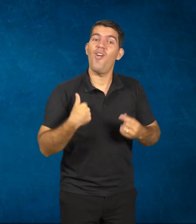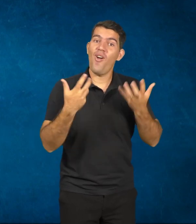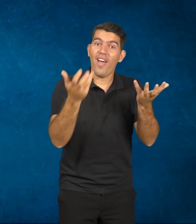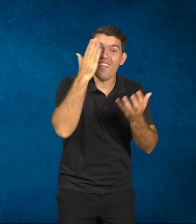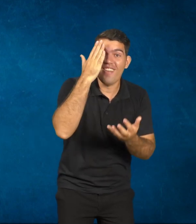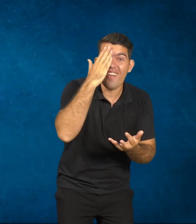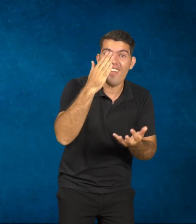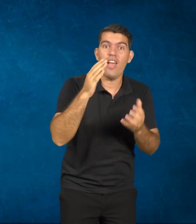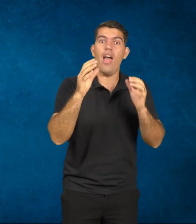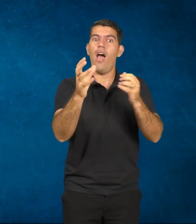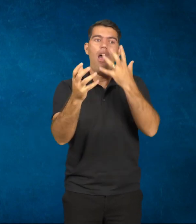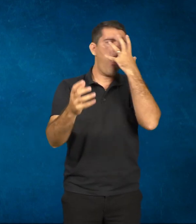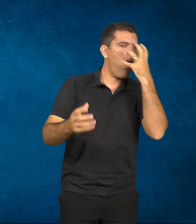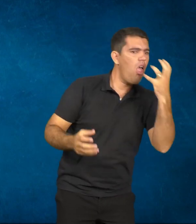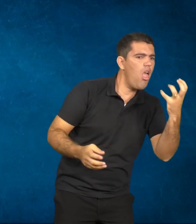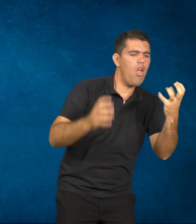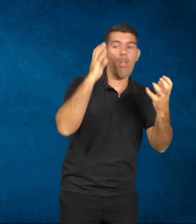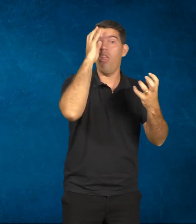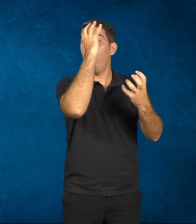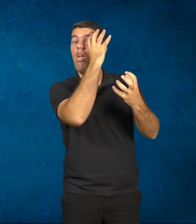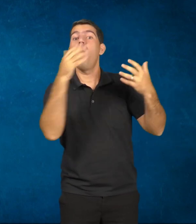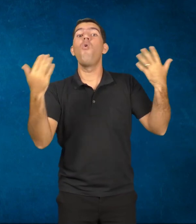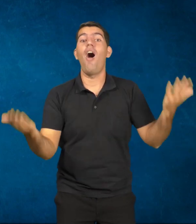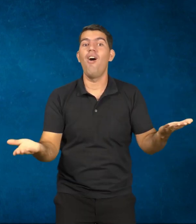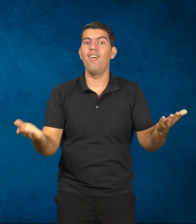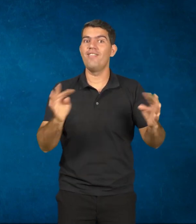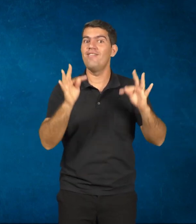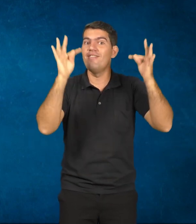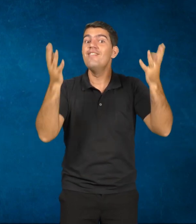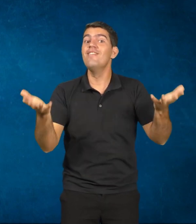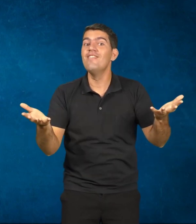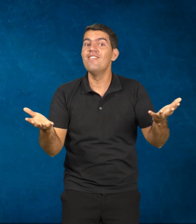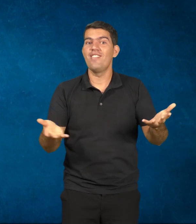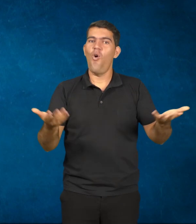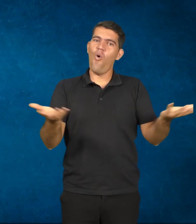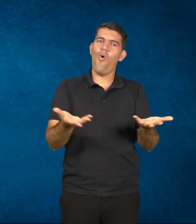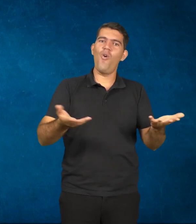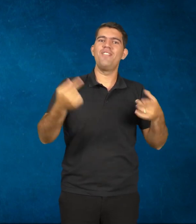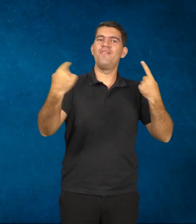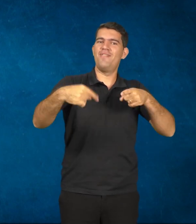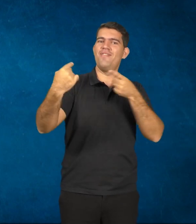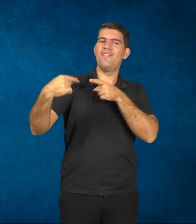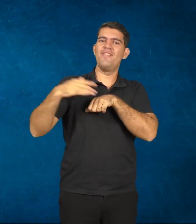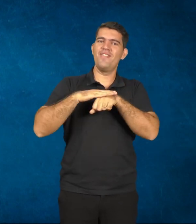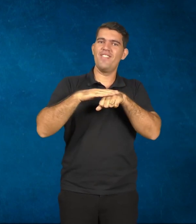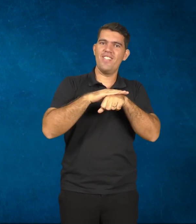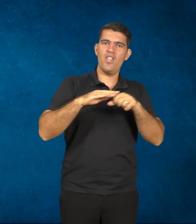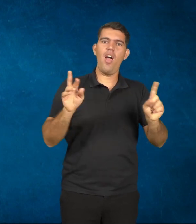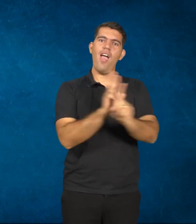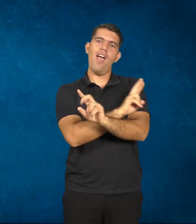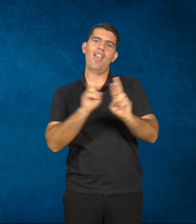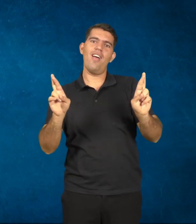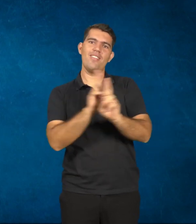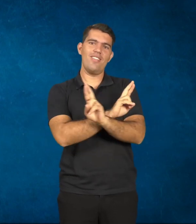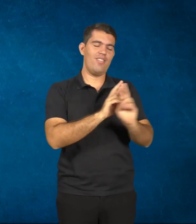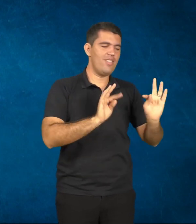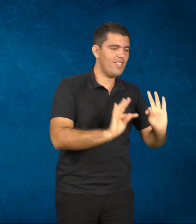atrai ou acaba dispersando o aluno? Hoje a gente está discutindo a relação da tecnologia com a sala de aula. Tem duas maneiras de entrar em contato com a gente.